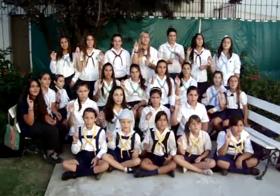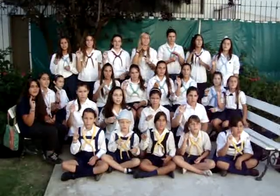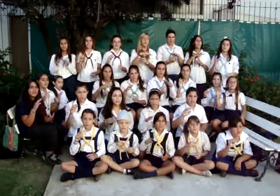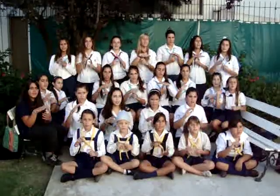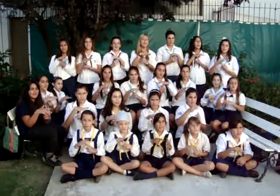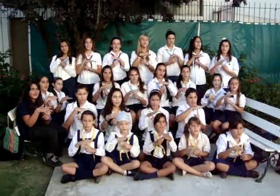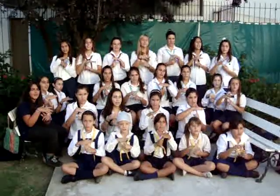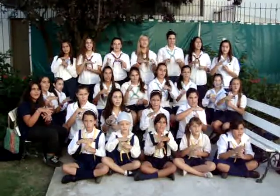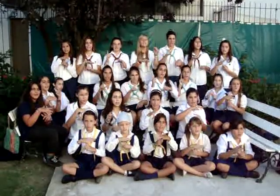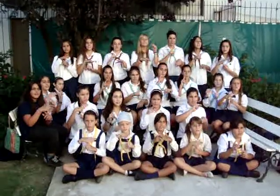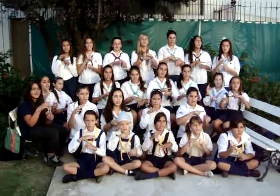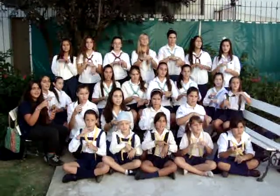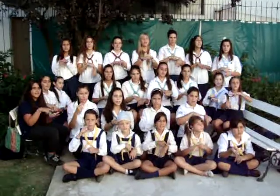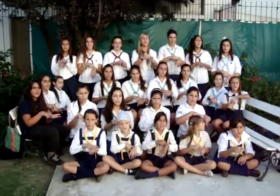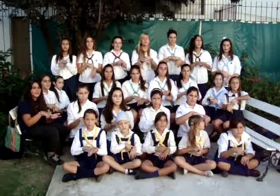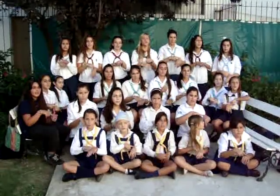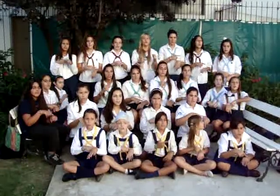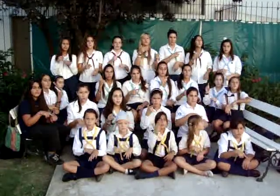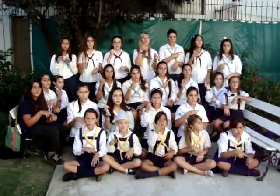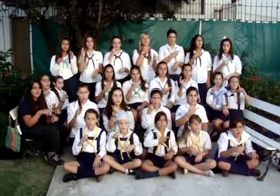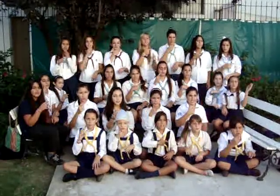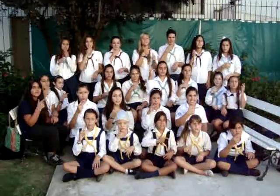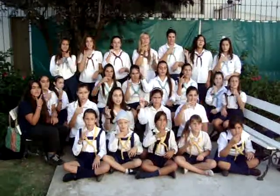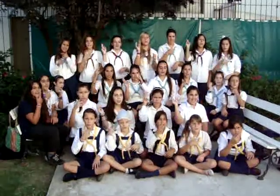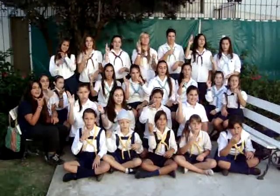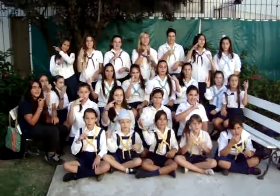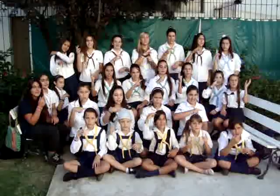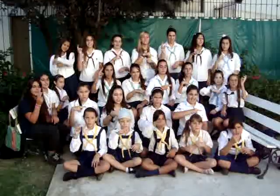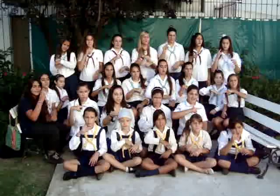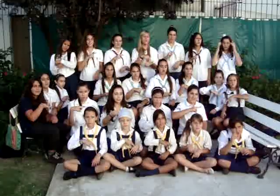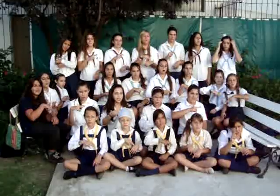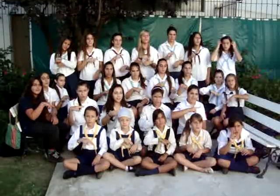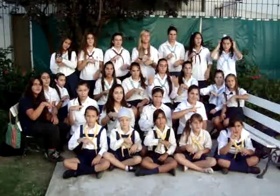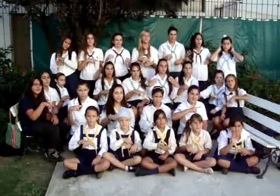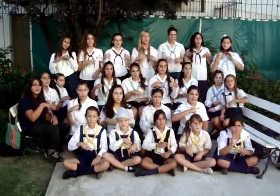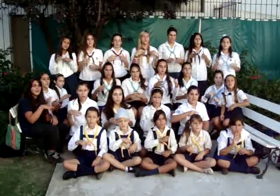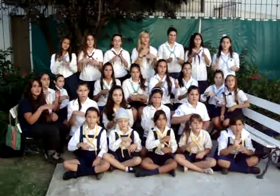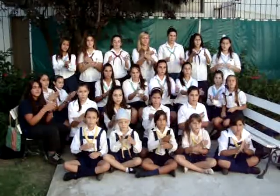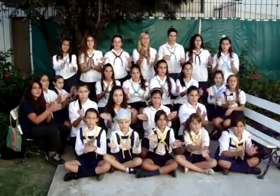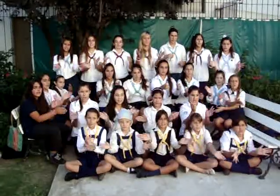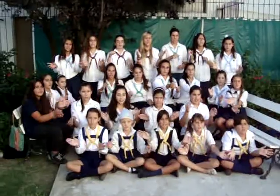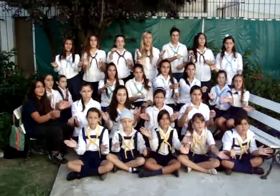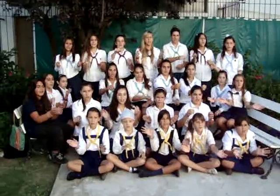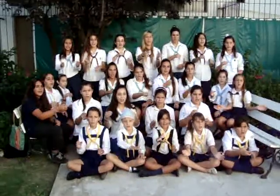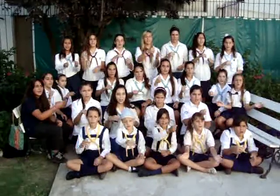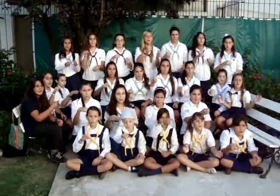Y desde aquel instante tu sonrisa renació, cruzaste la gran